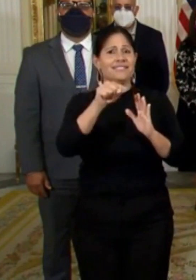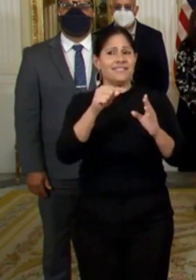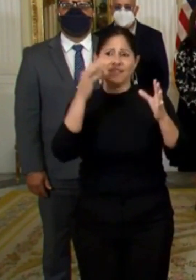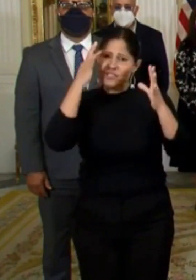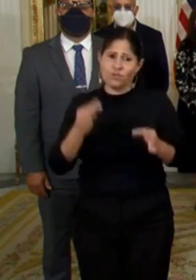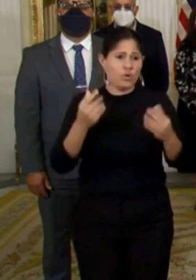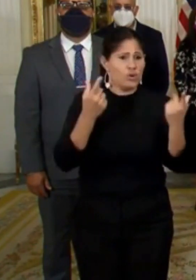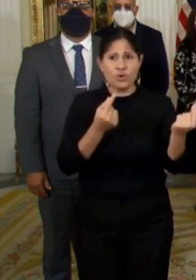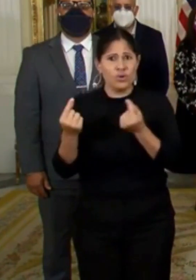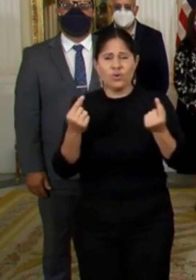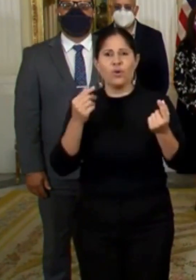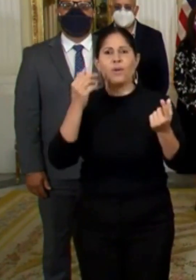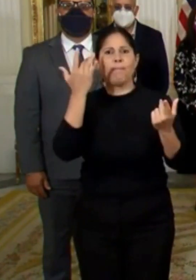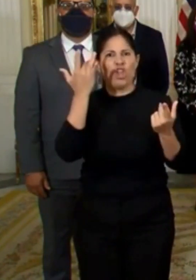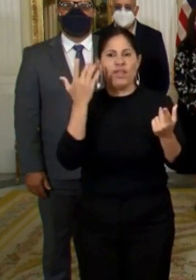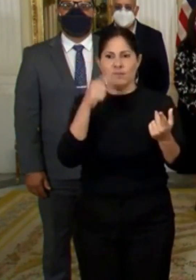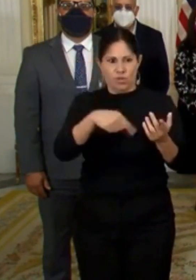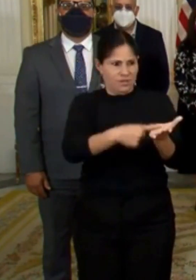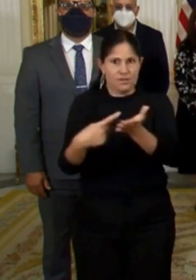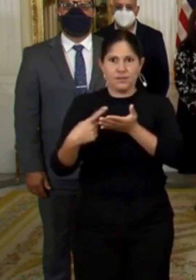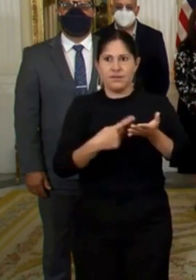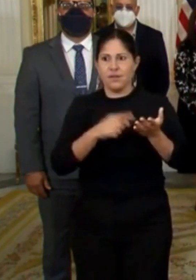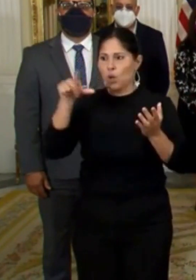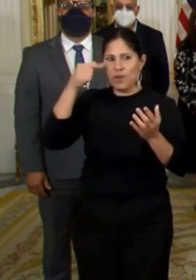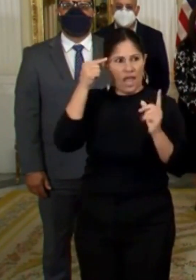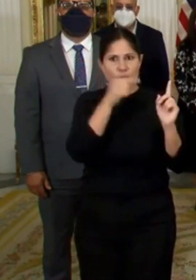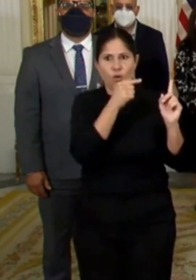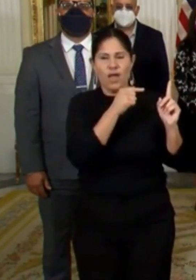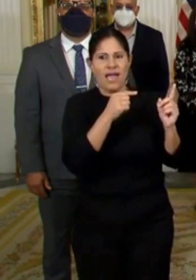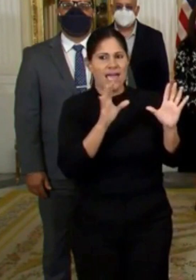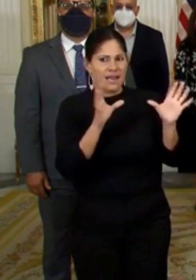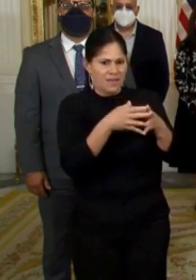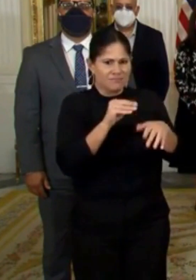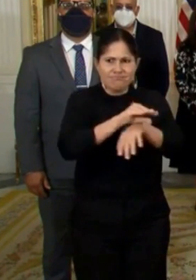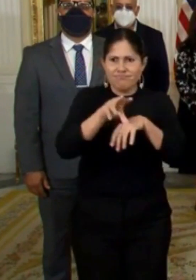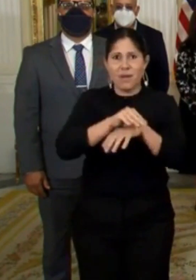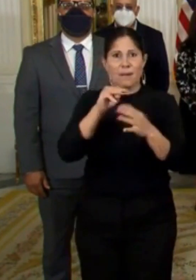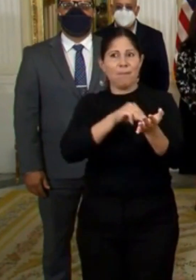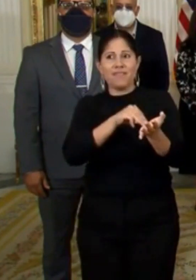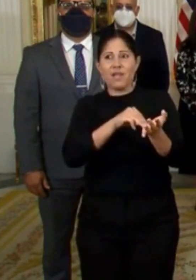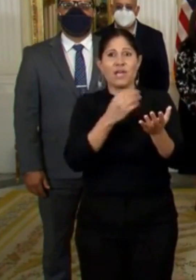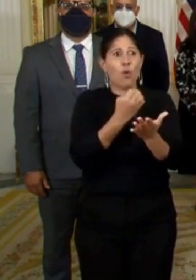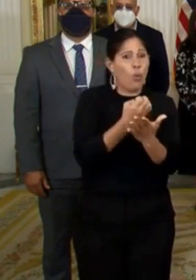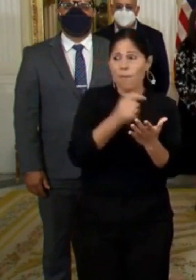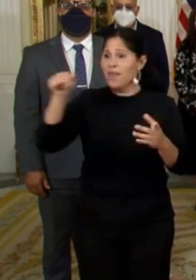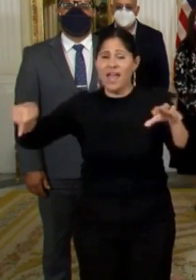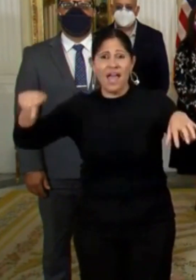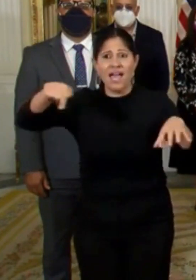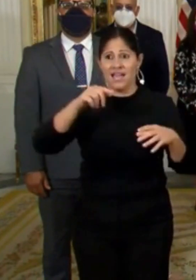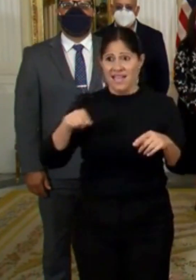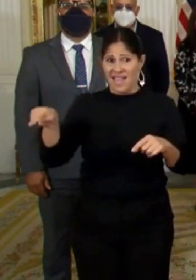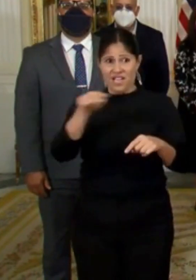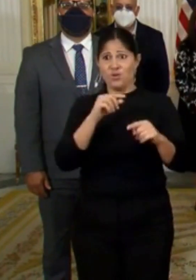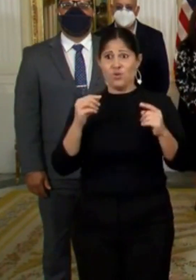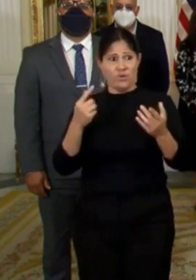resultan del consenso entre el gobierno y el grupo asesor médico y económico. Con todos hemos mantenido una